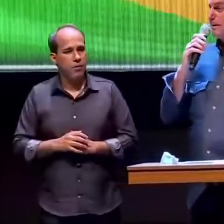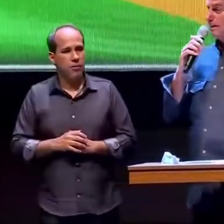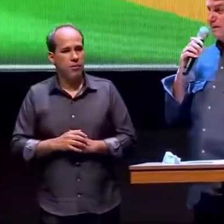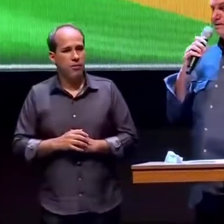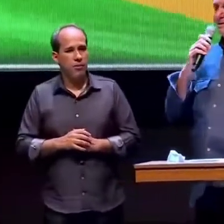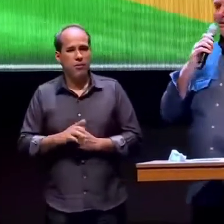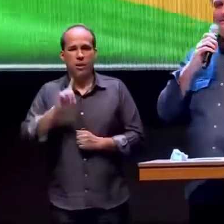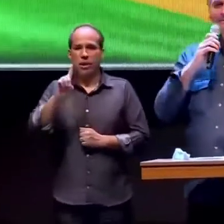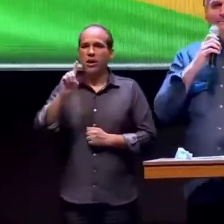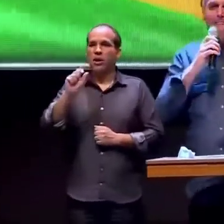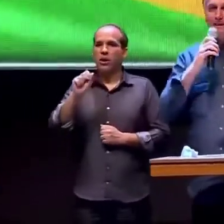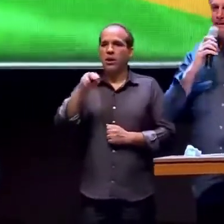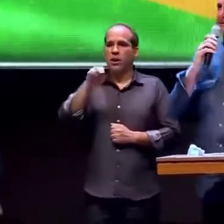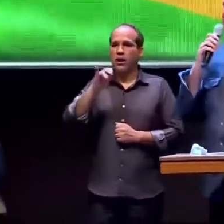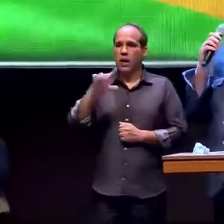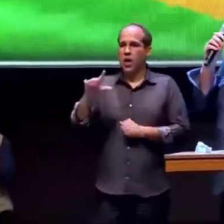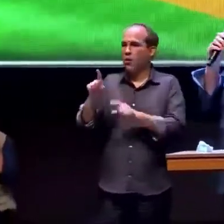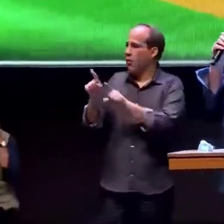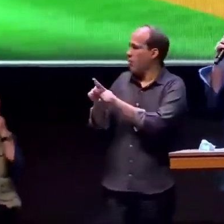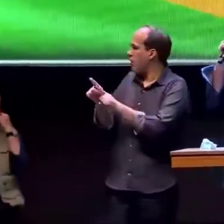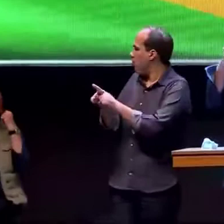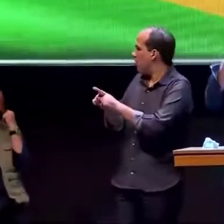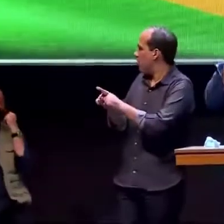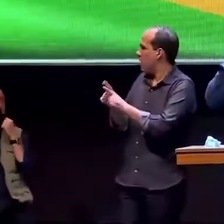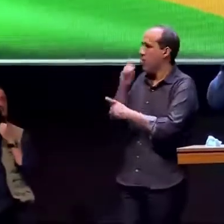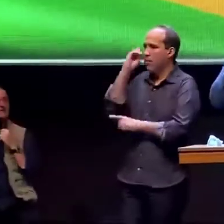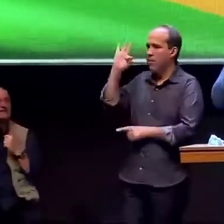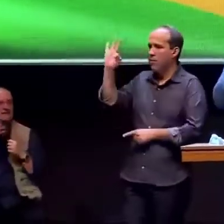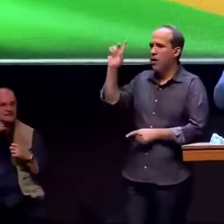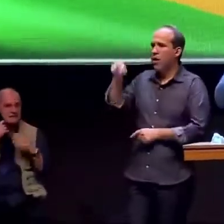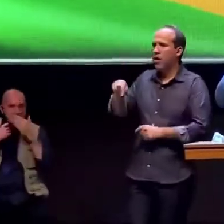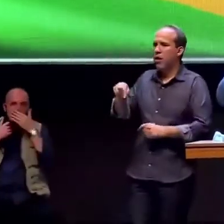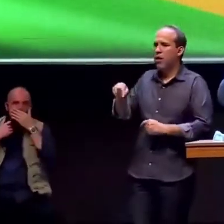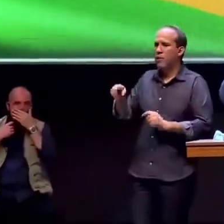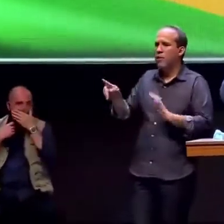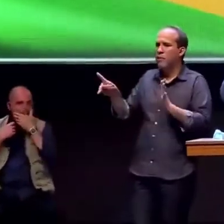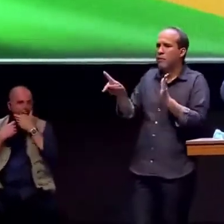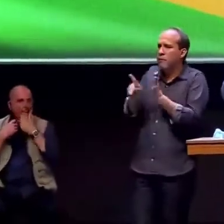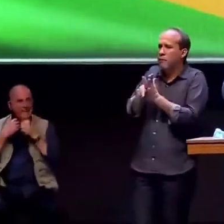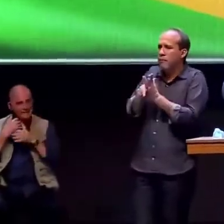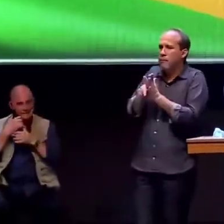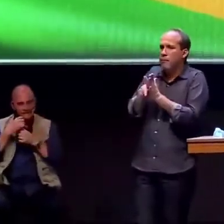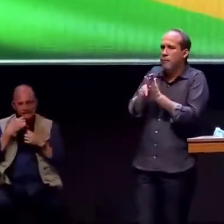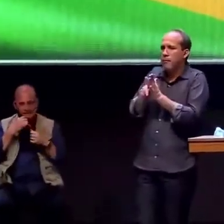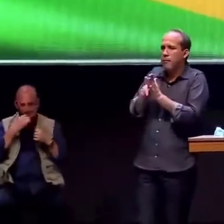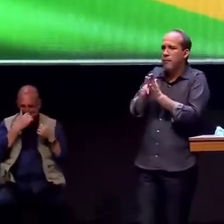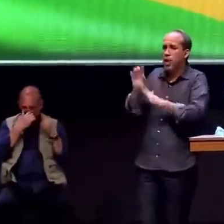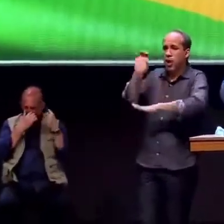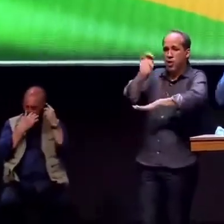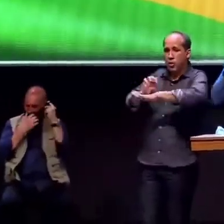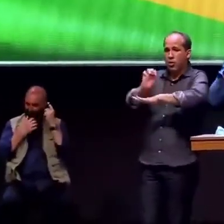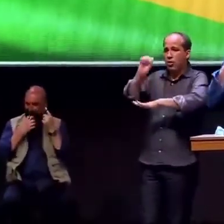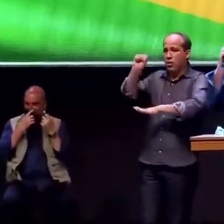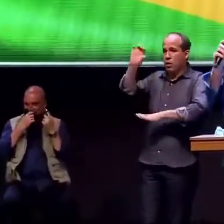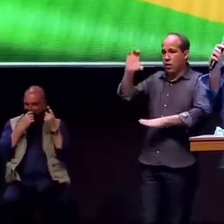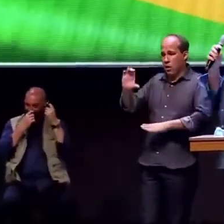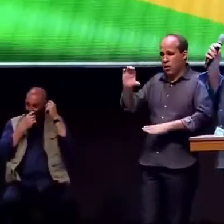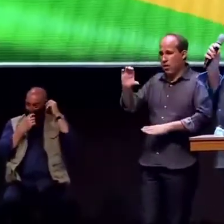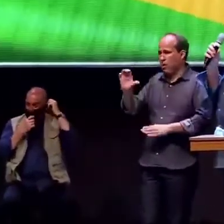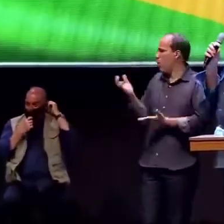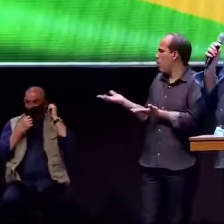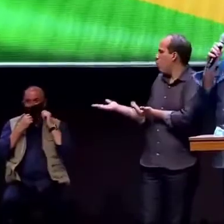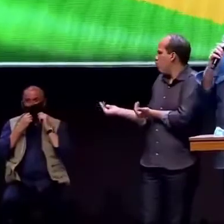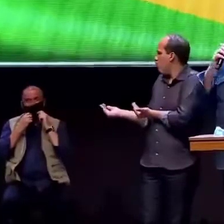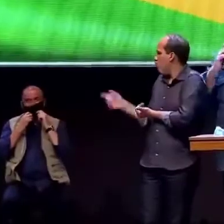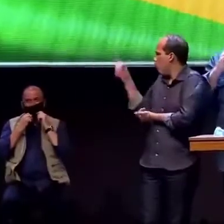o Daniel também, deputado federal por Santa Catarina um